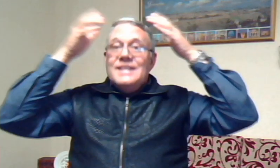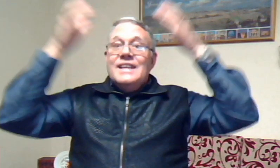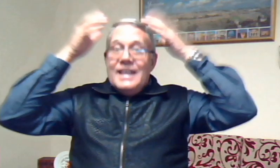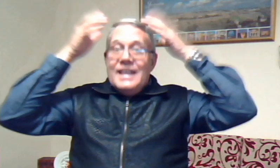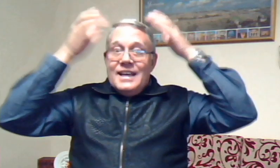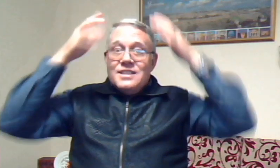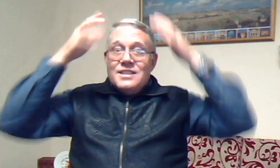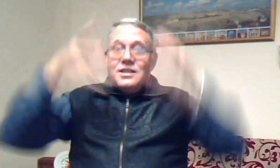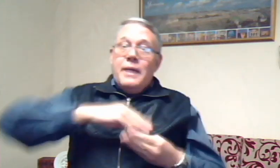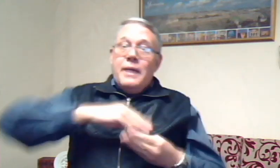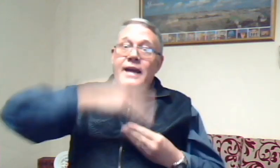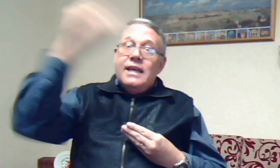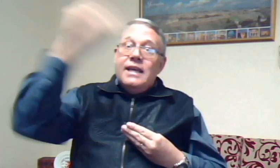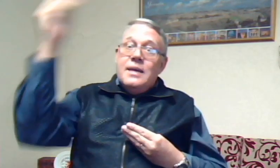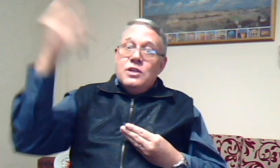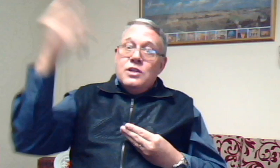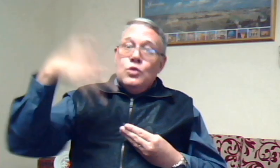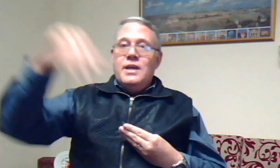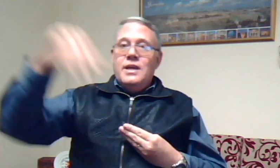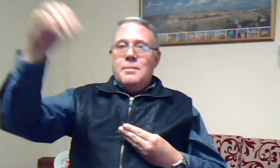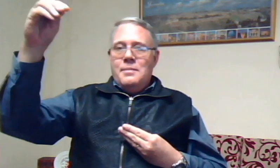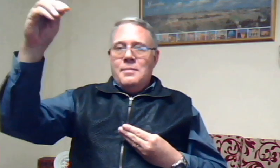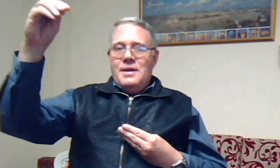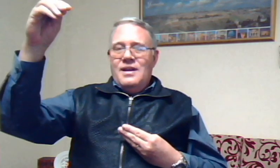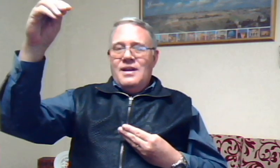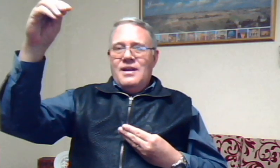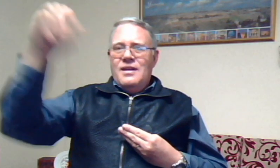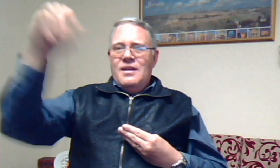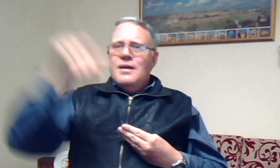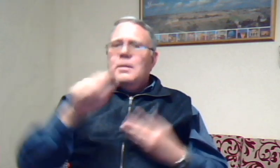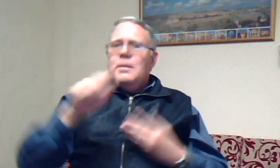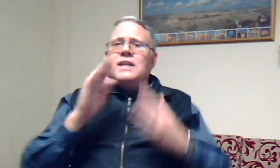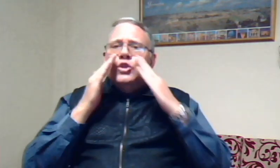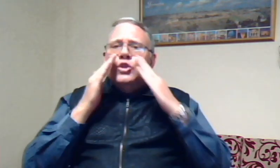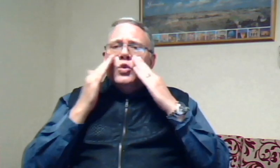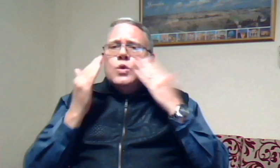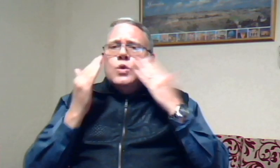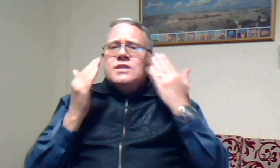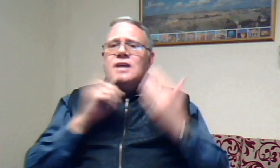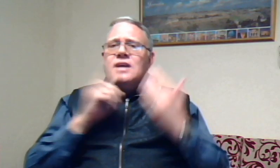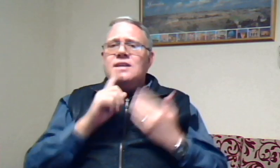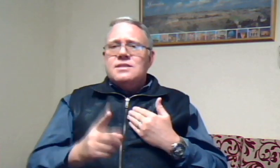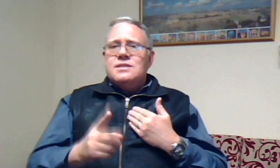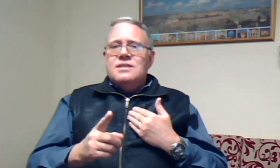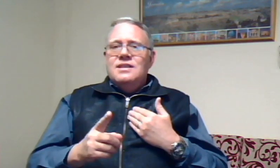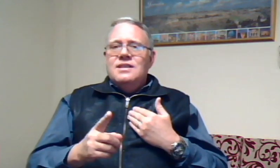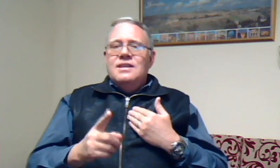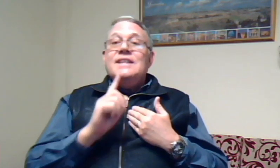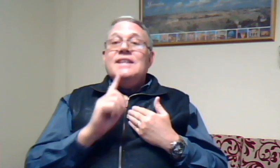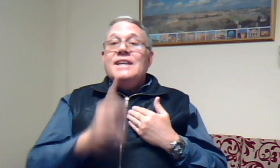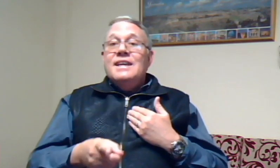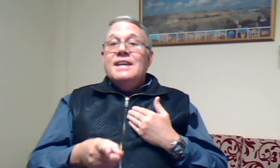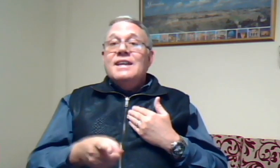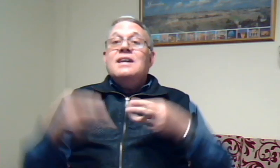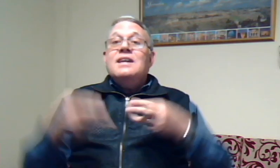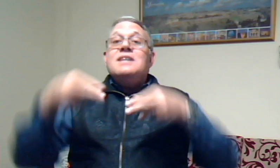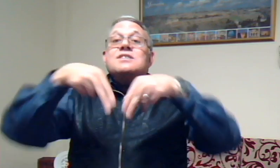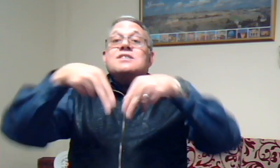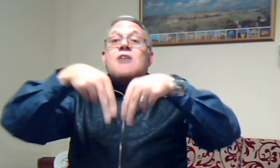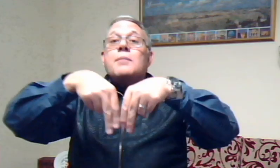Heere Sal my Na die Hemel Toeneem Maar Die Troos Is Die Heere Staan my